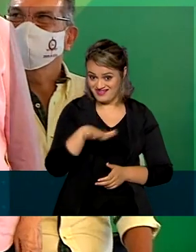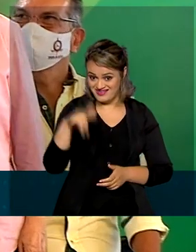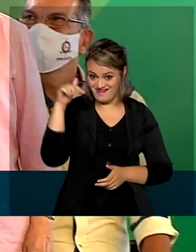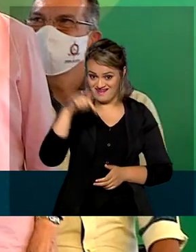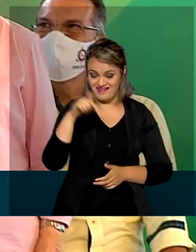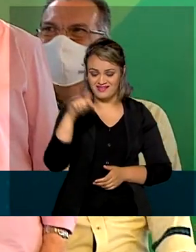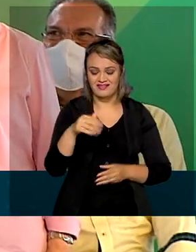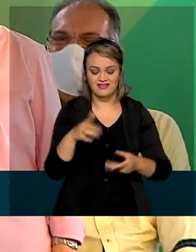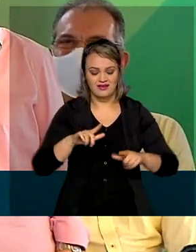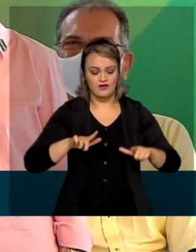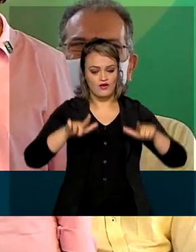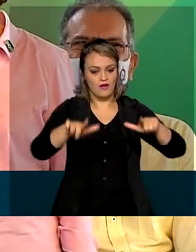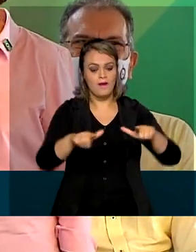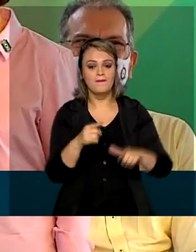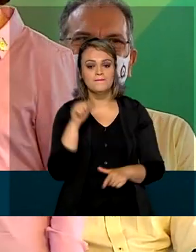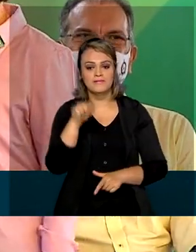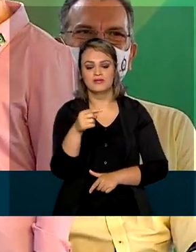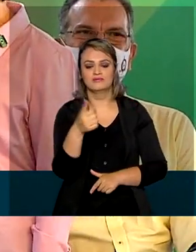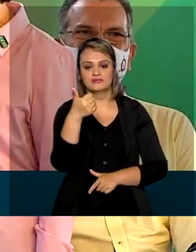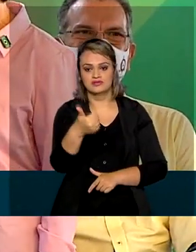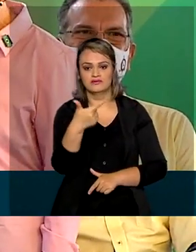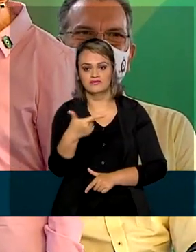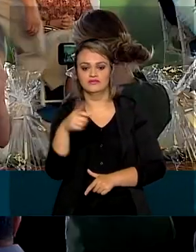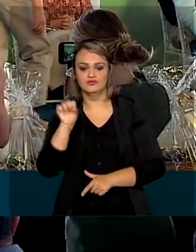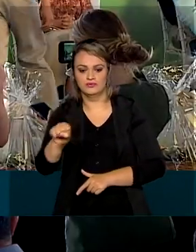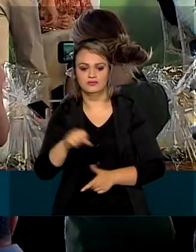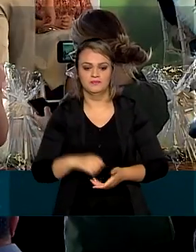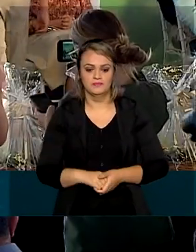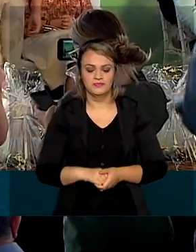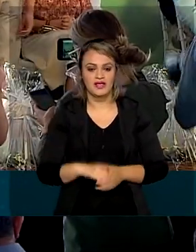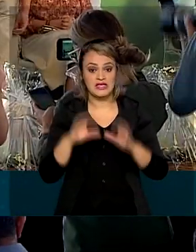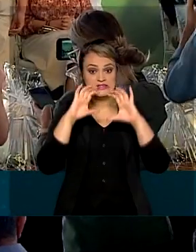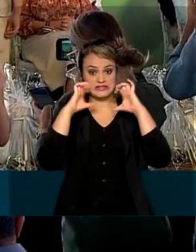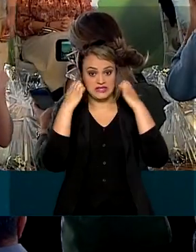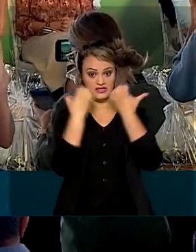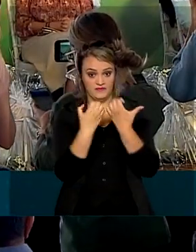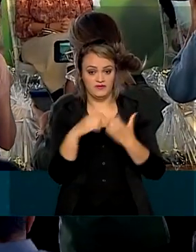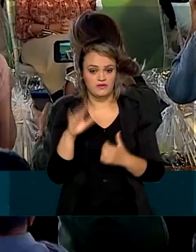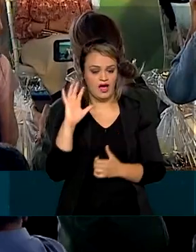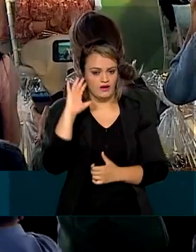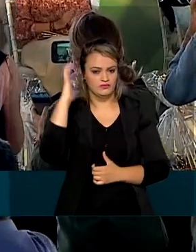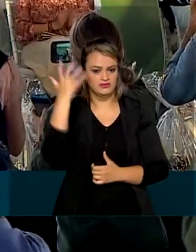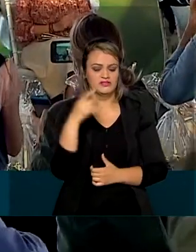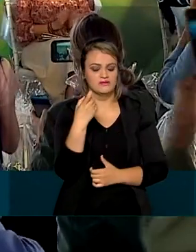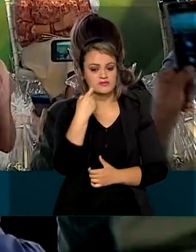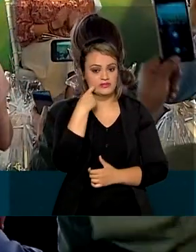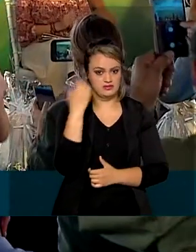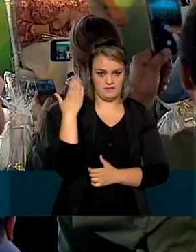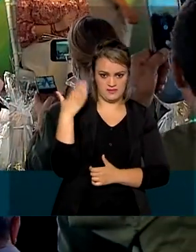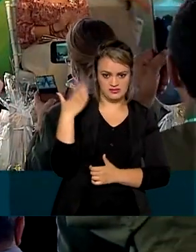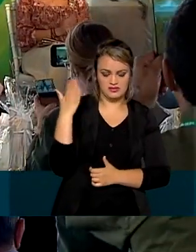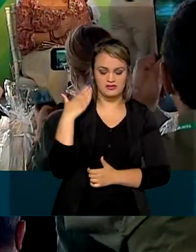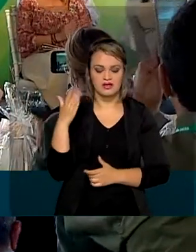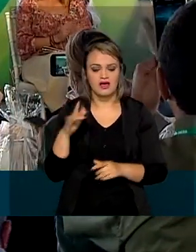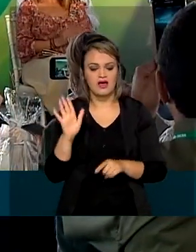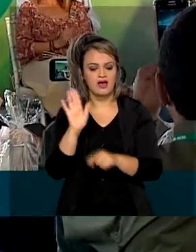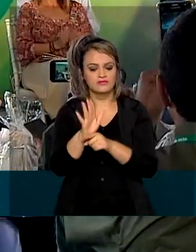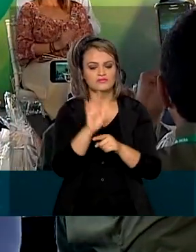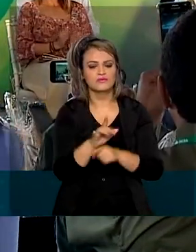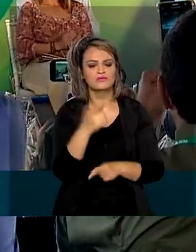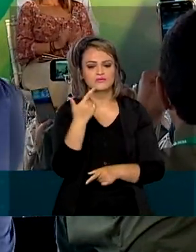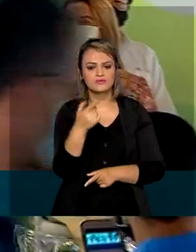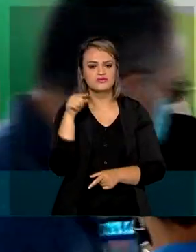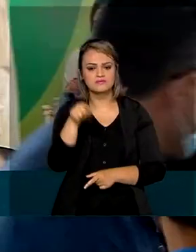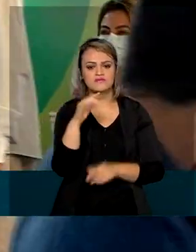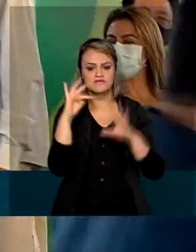distribuídos 1.128 títulos definitivos. A cerimônia de entrega realizada nesta sexta-feira atendeu quase 2